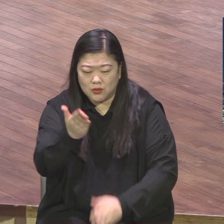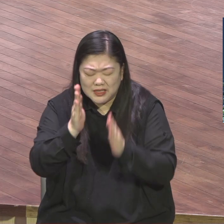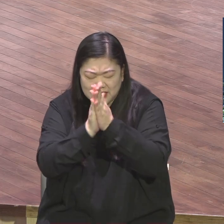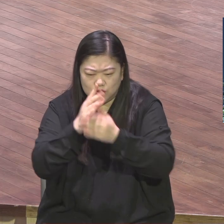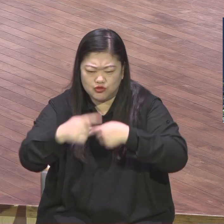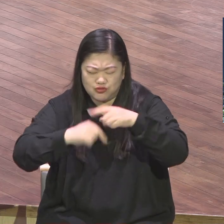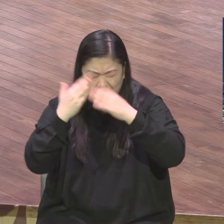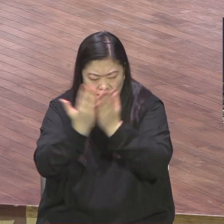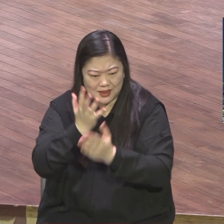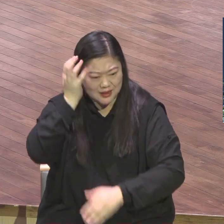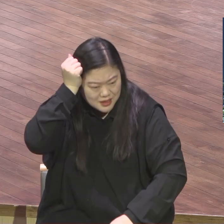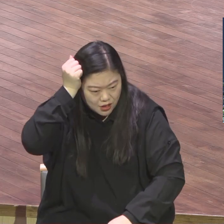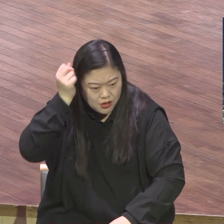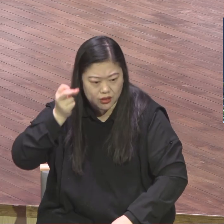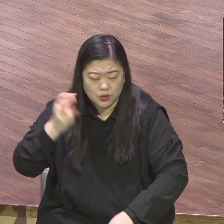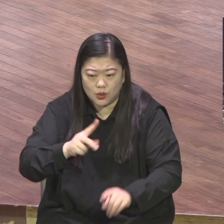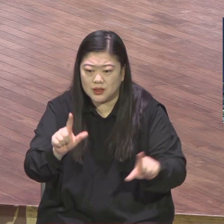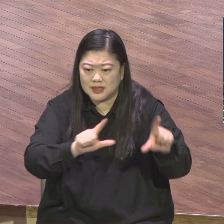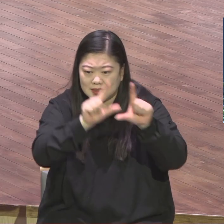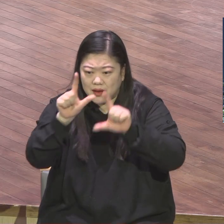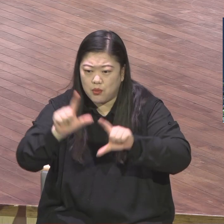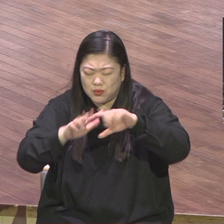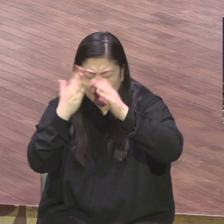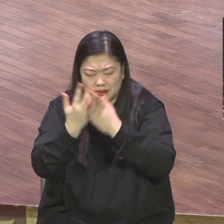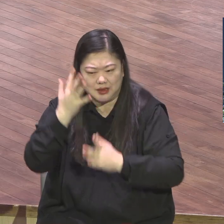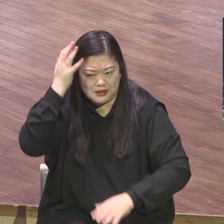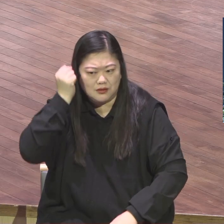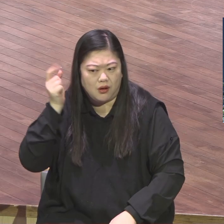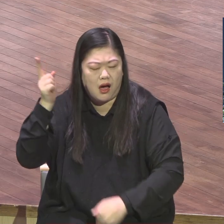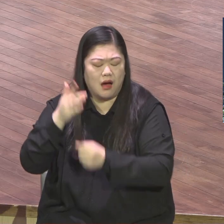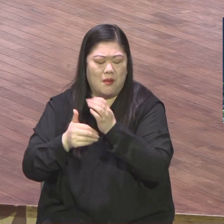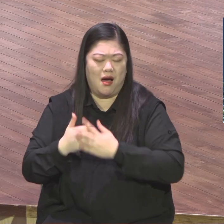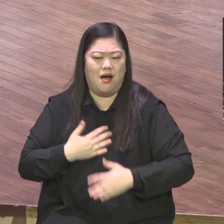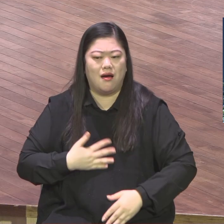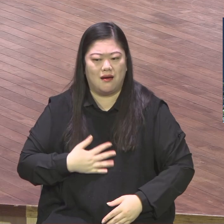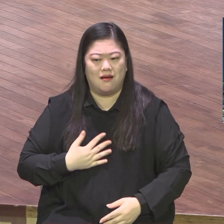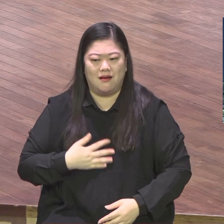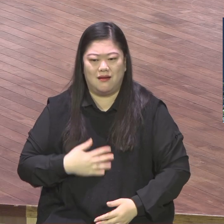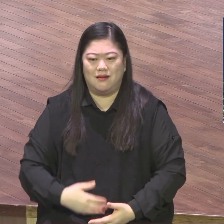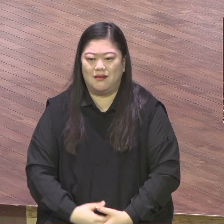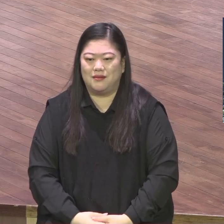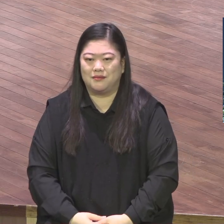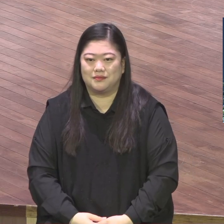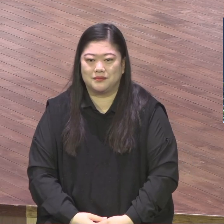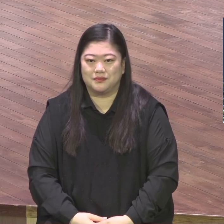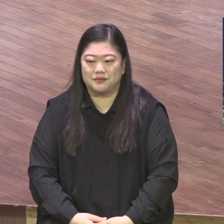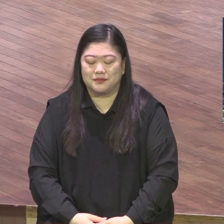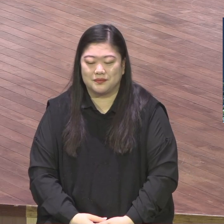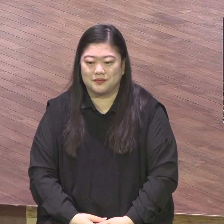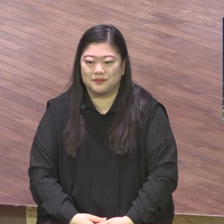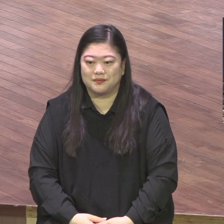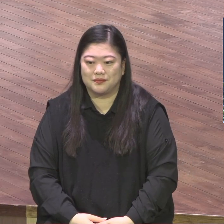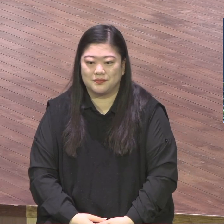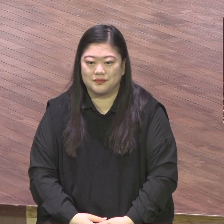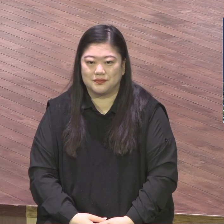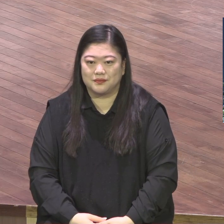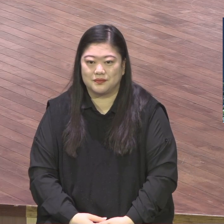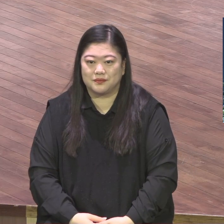그래야 여러분 삶이 활성화하게 돼요. 이번에 각서 보니까